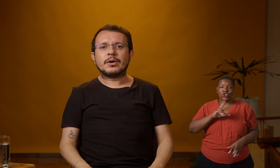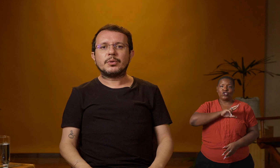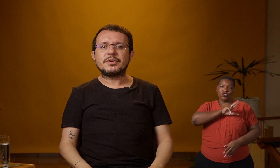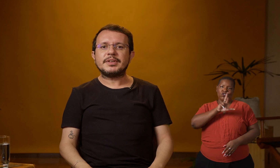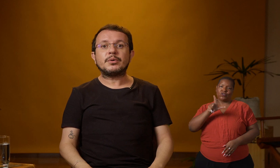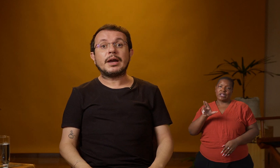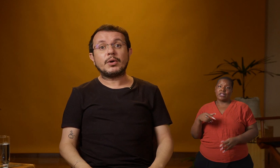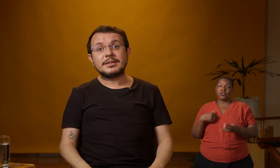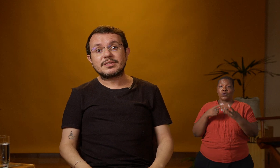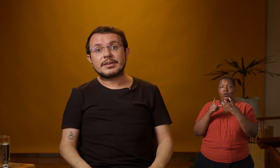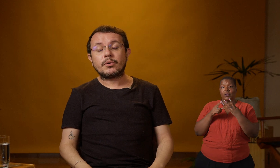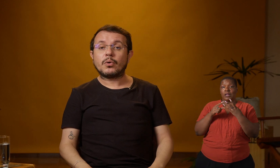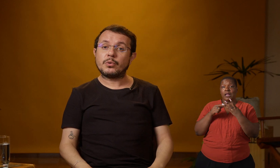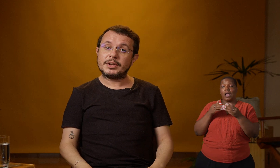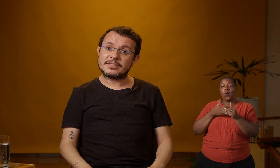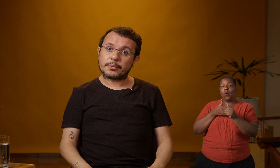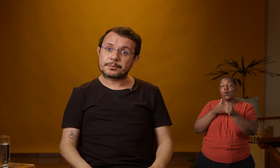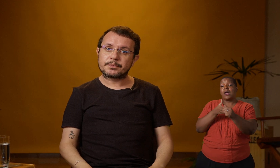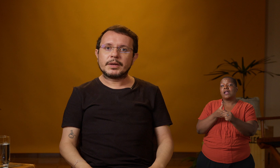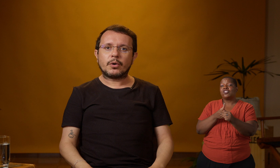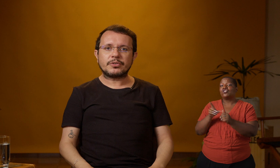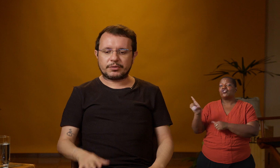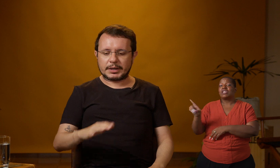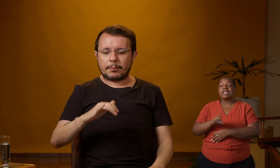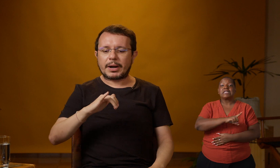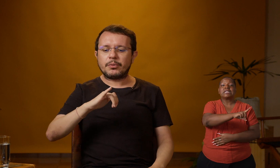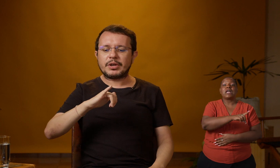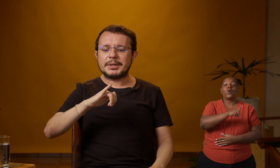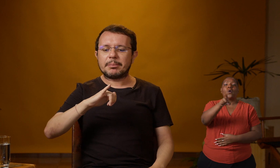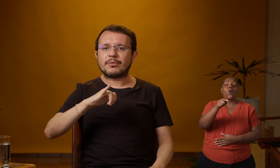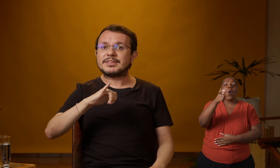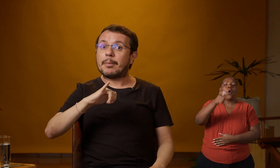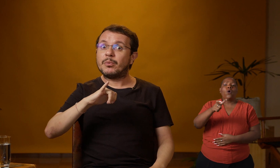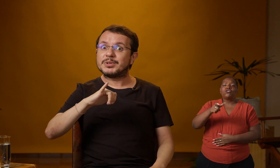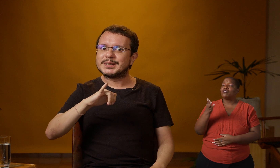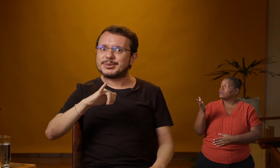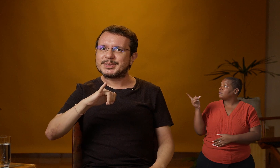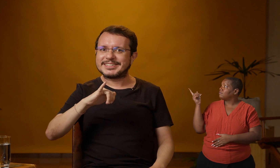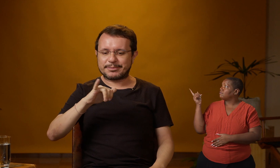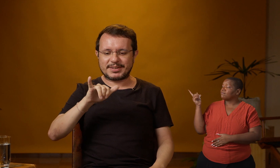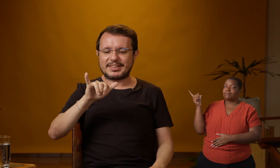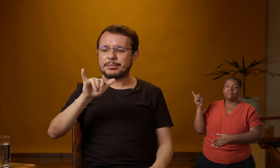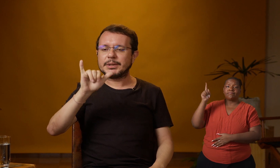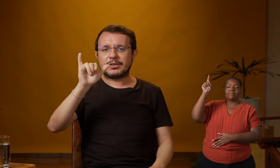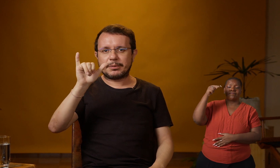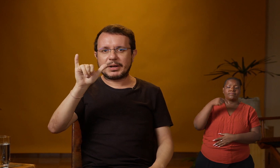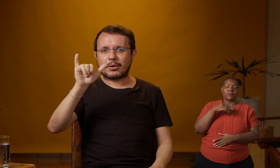O terceiro é a orientação ou direção. Ou seja, para onde a minha mão vai estar apontando. Por exemplo, se eu pego a